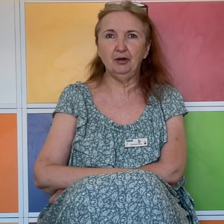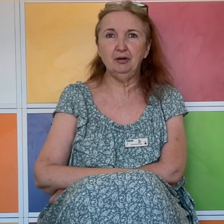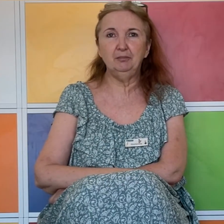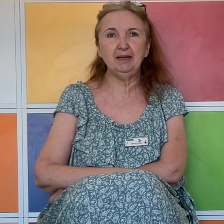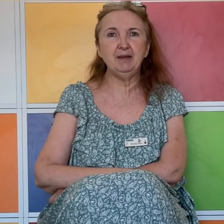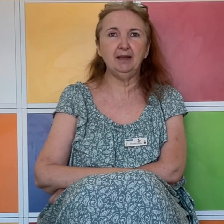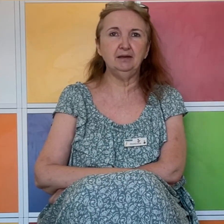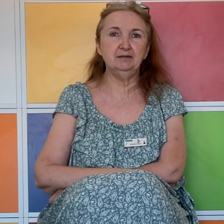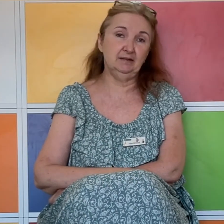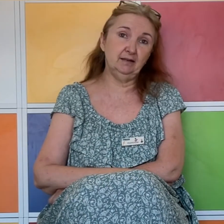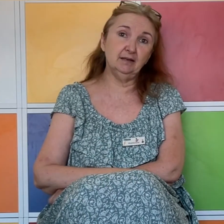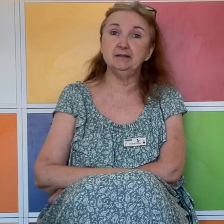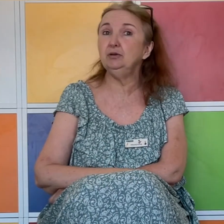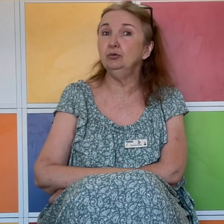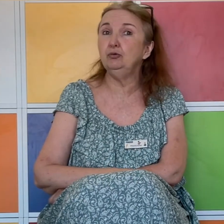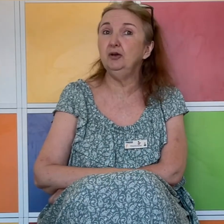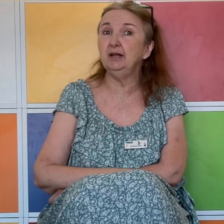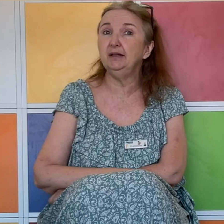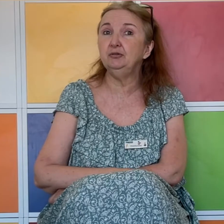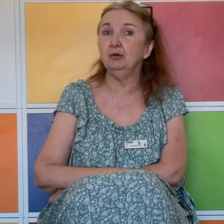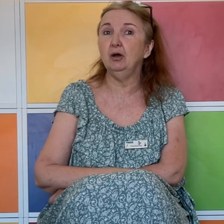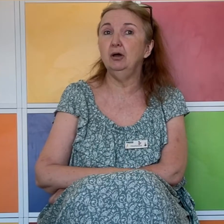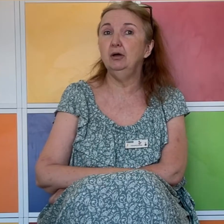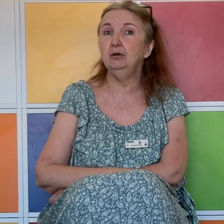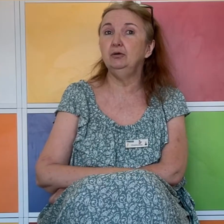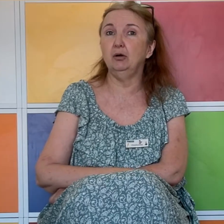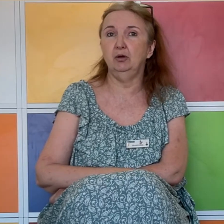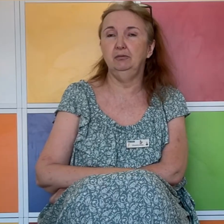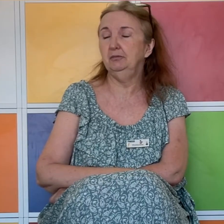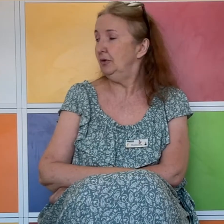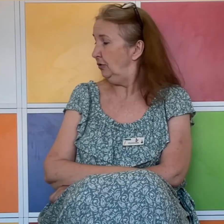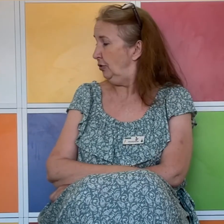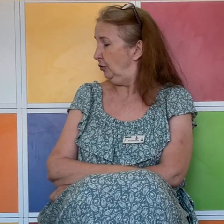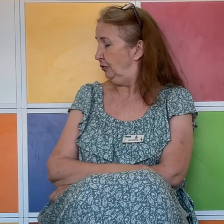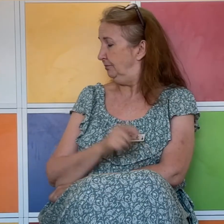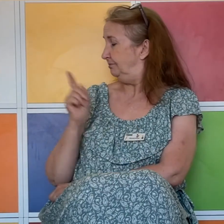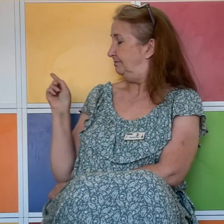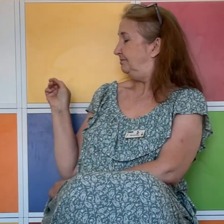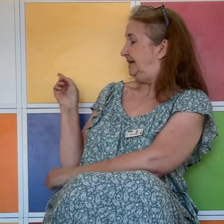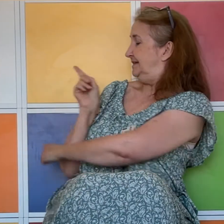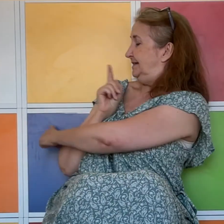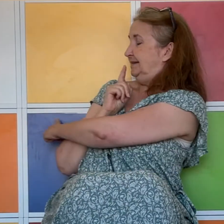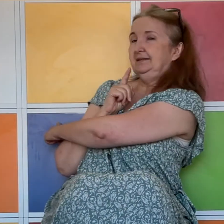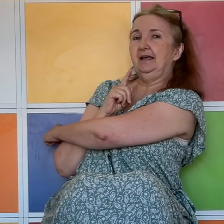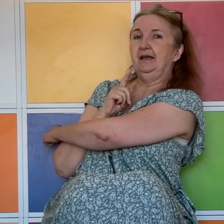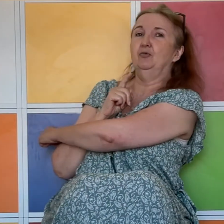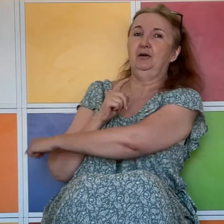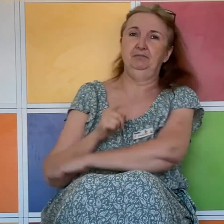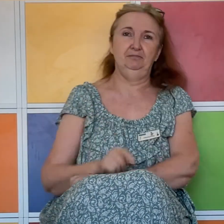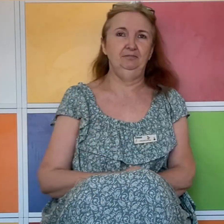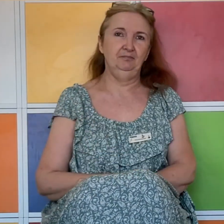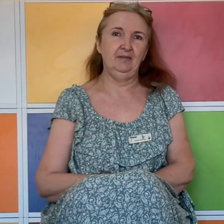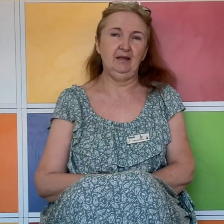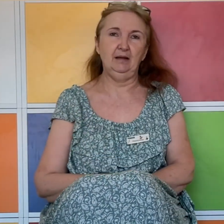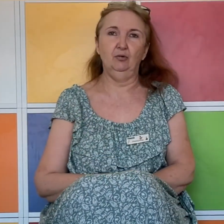primaires, c'est-à-dire celles qu trouve dans la nature, comme le bleu ici, dernier mois. Alors